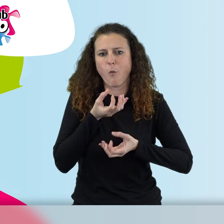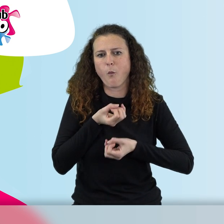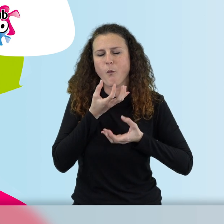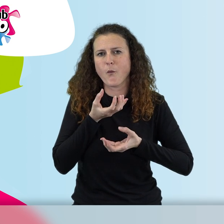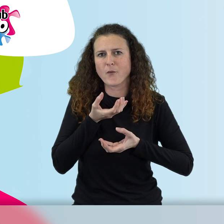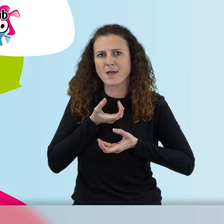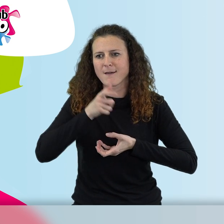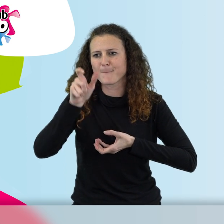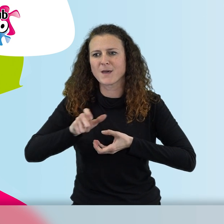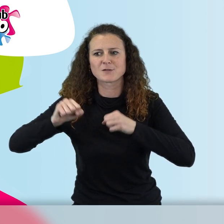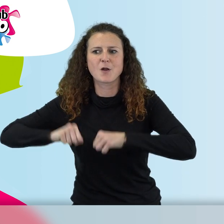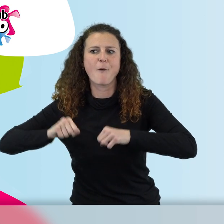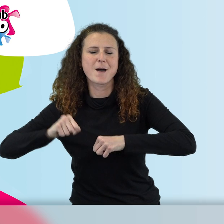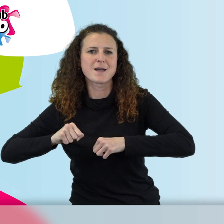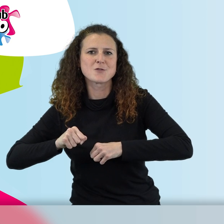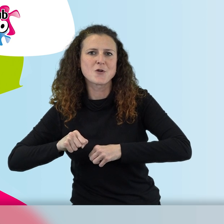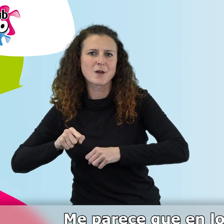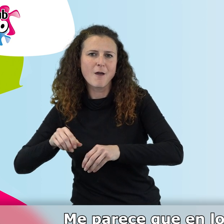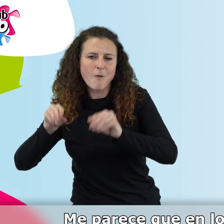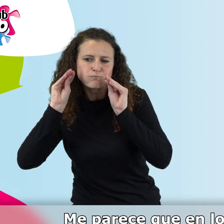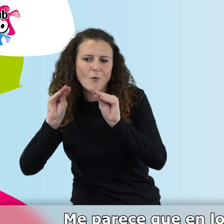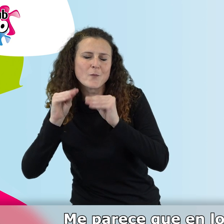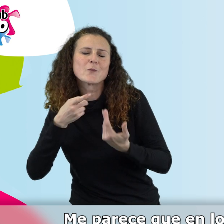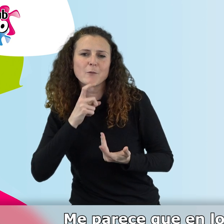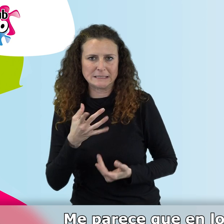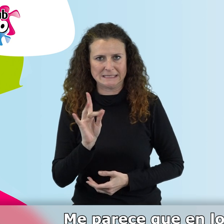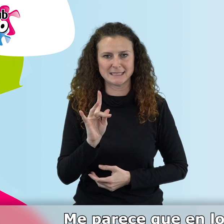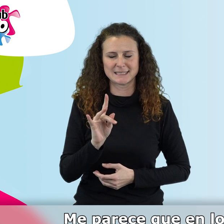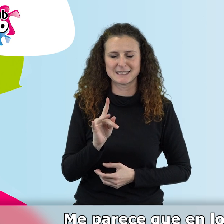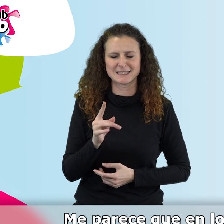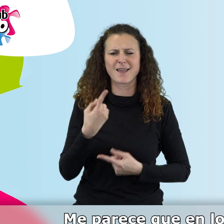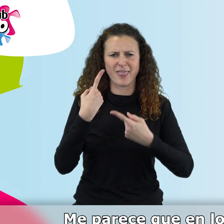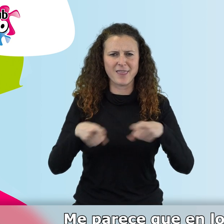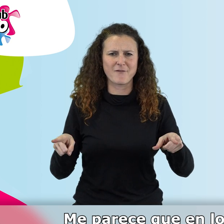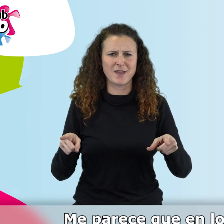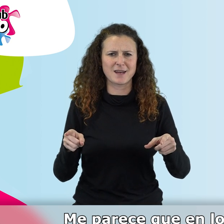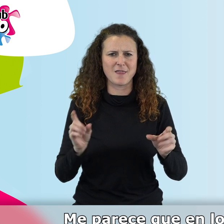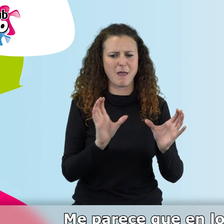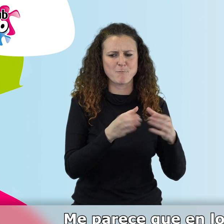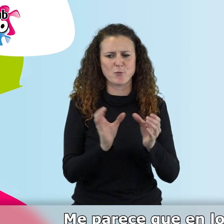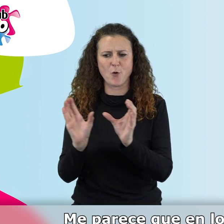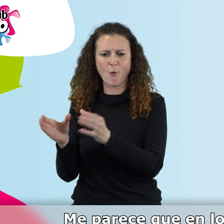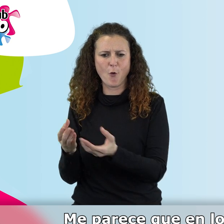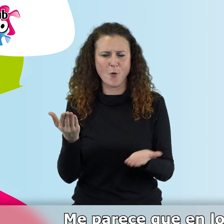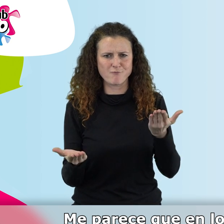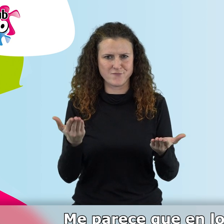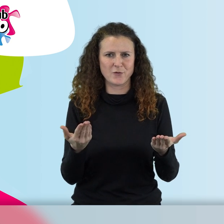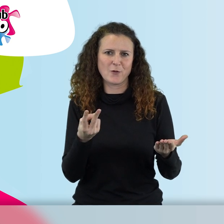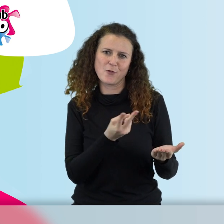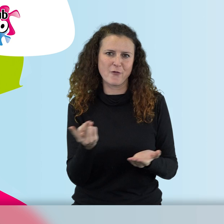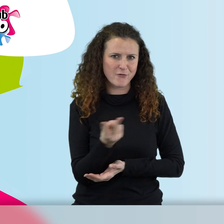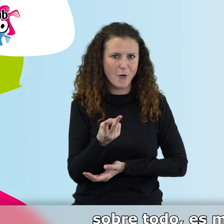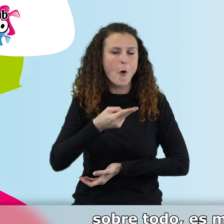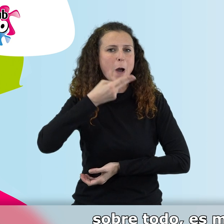mayores? Sí se encuentra diferencia. Me parece que en los dos niveles es interesante,